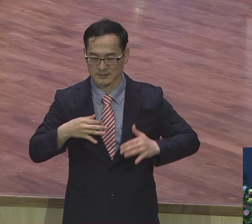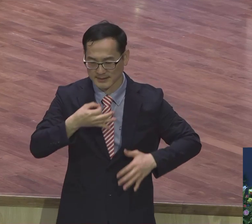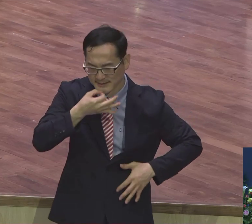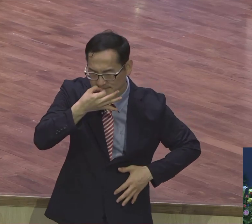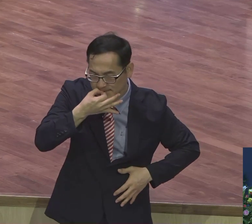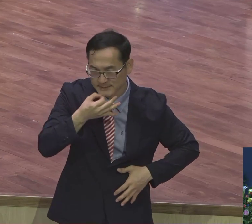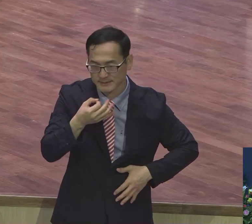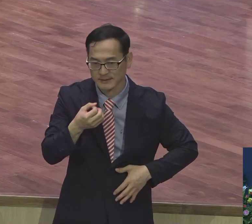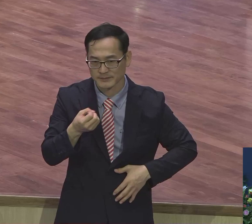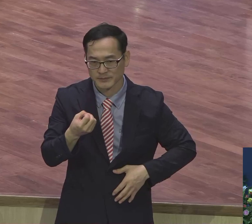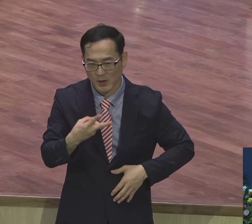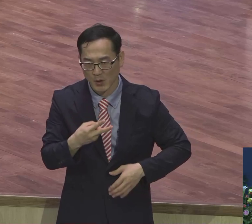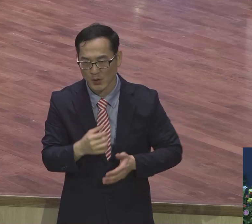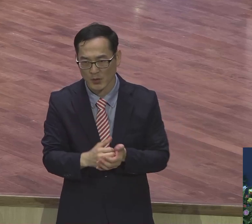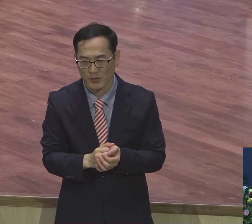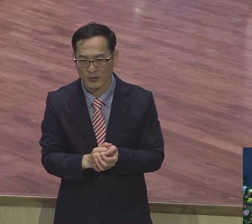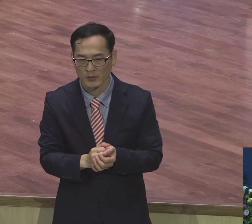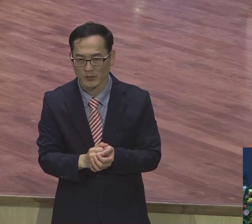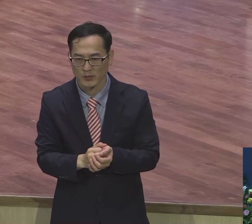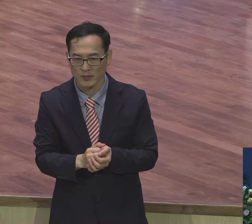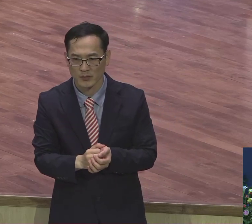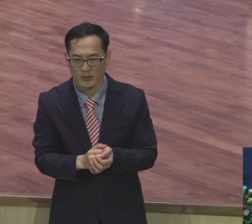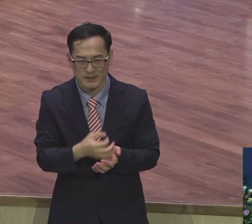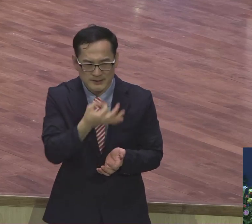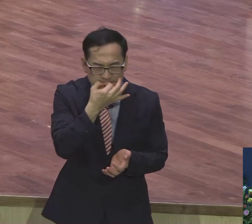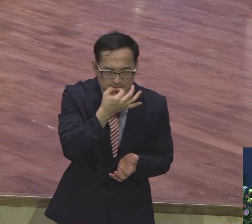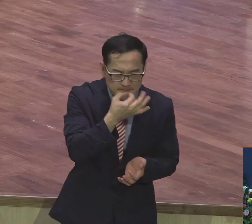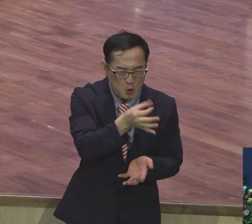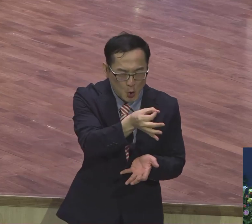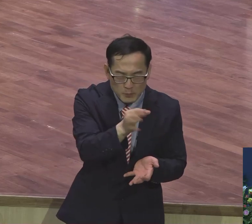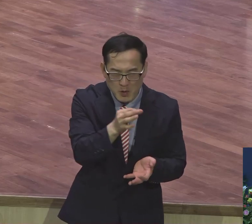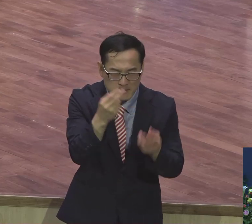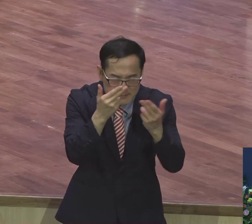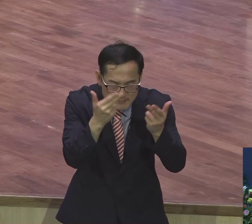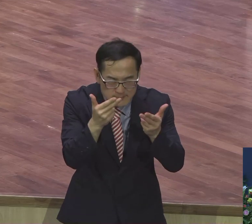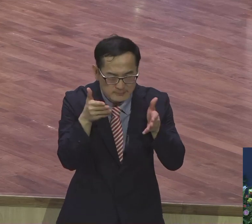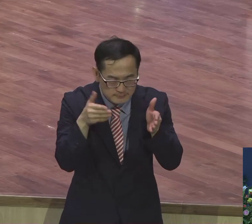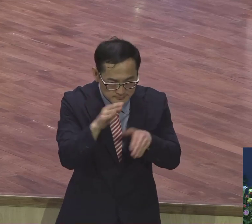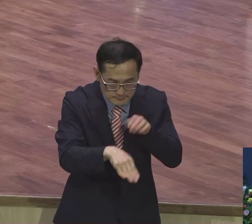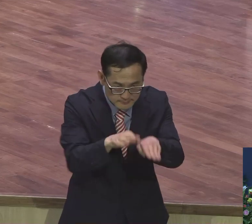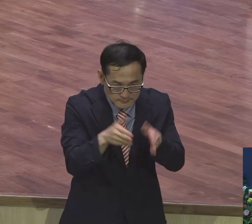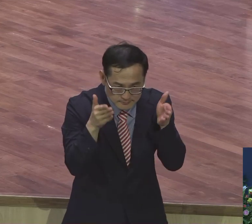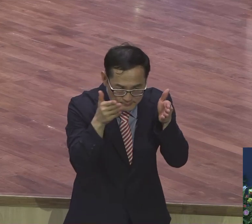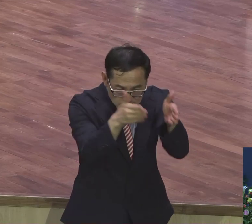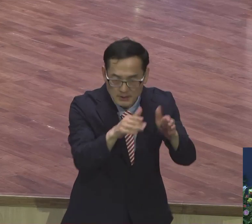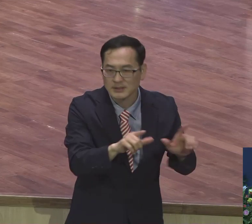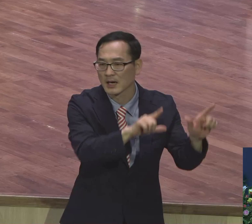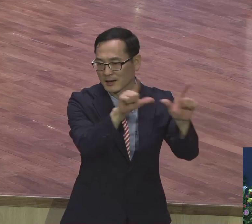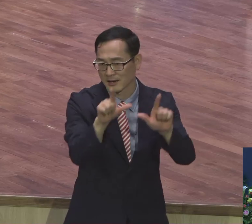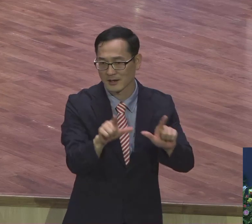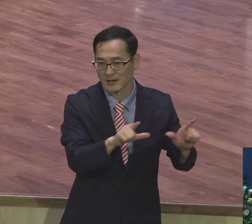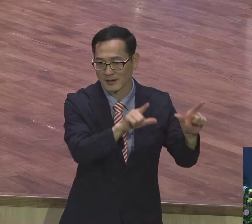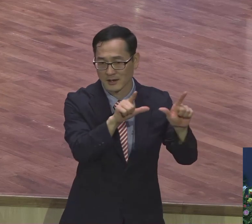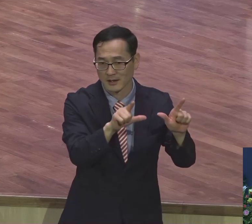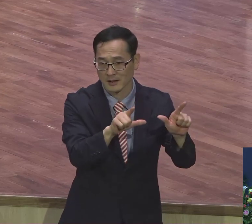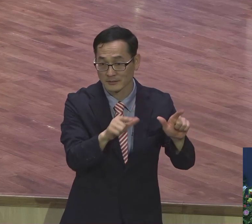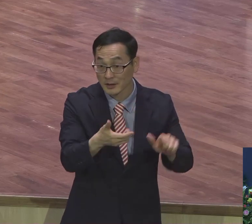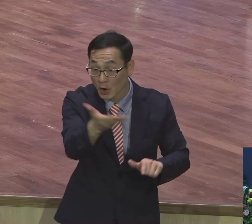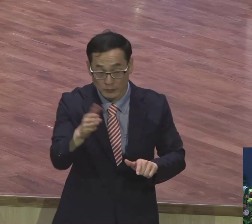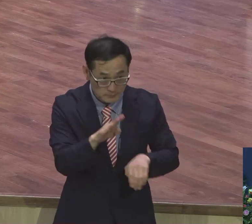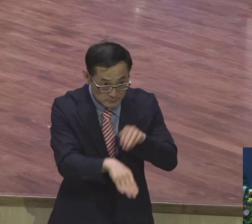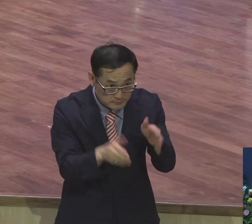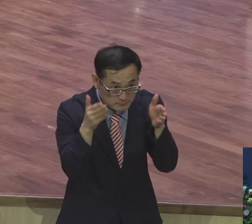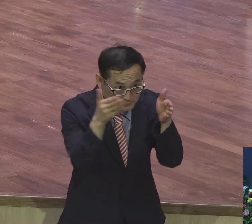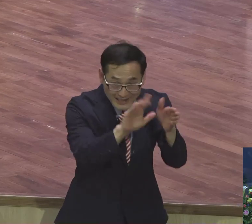정욕 육신의 이 그 때문에 살고 있는데 여러분 오늘 이 아침에 발걸음을 하나님께로 옮기느냐 옮긴